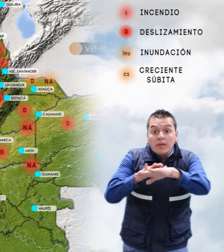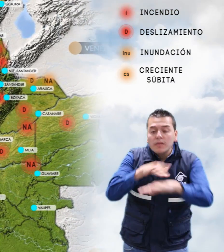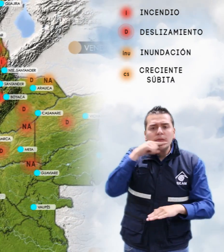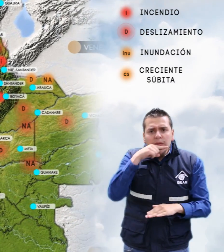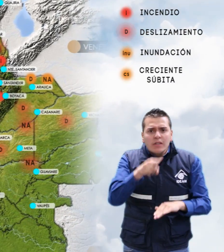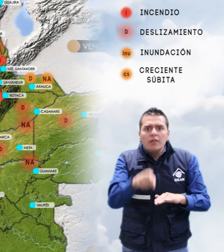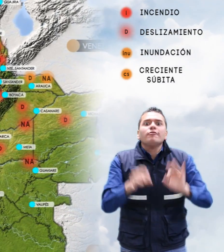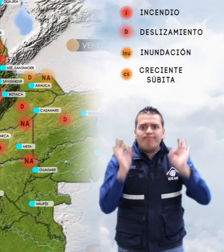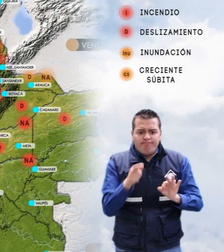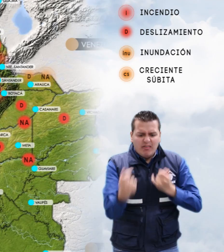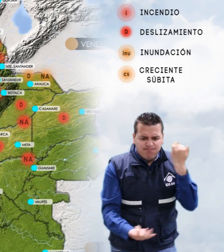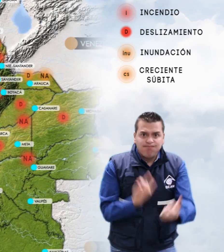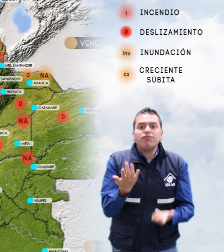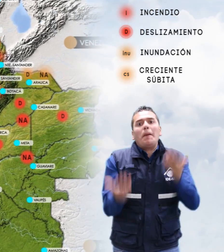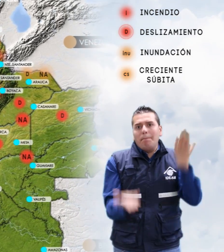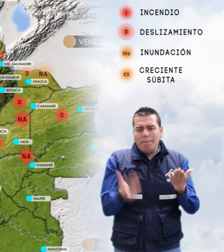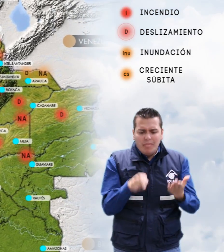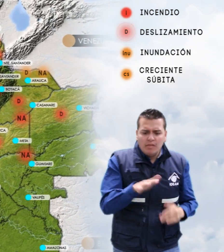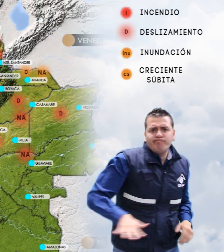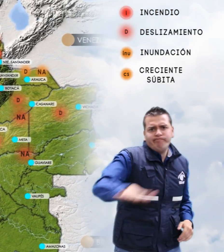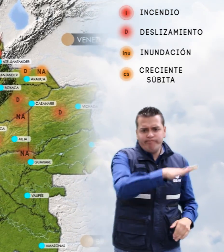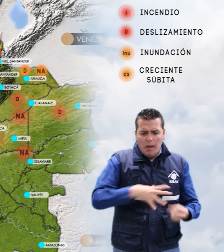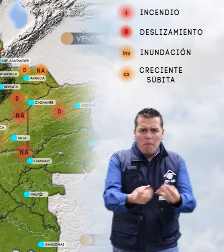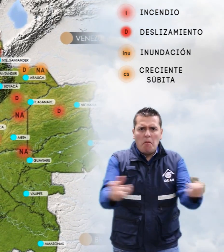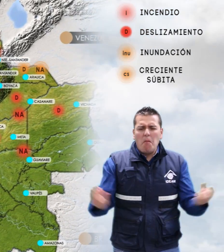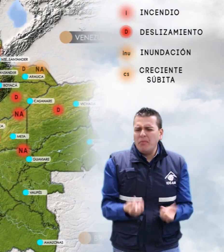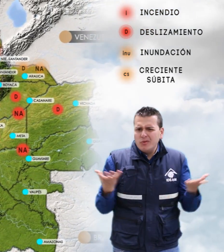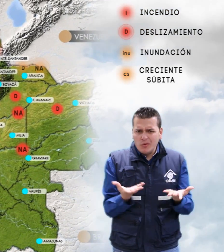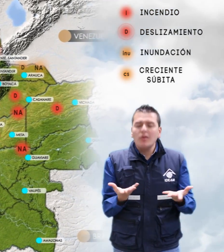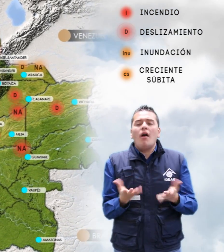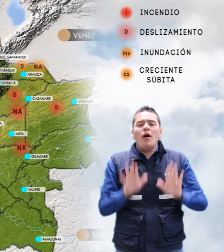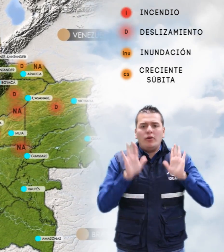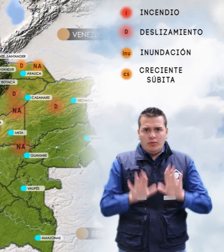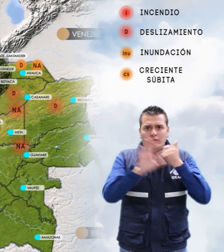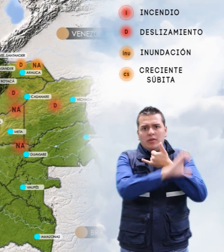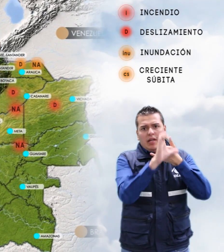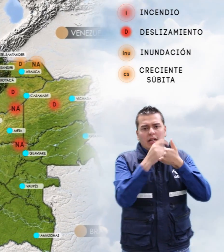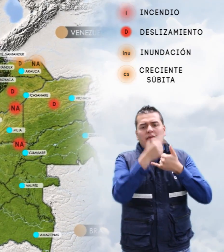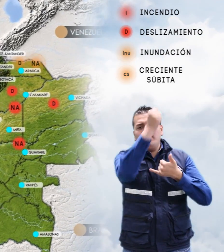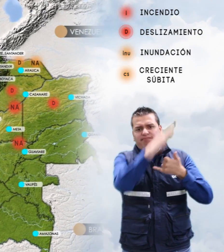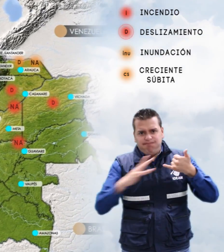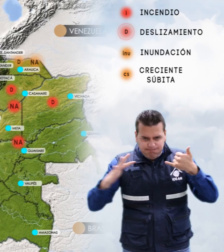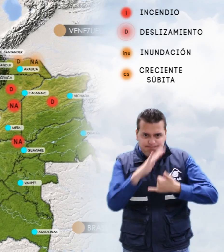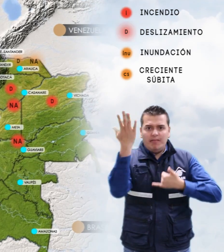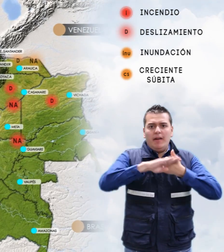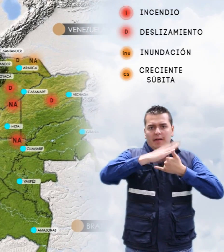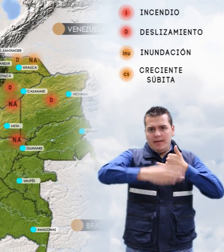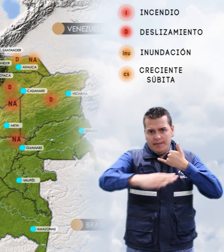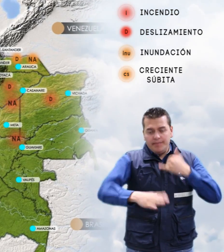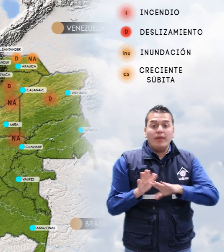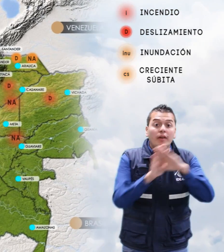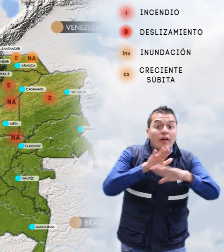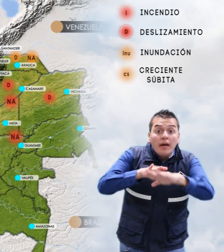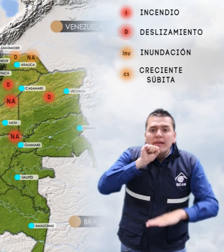por alta probabilidad de incendios de la cobertura vegetal en sectores de las regiones Caribe, Pacífica y Andina. Alerta